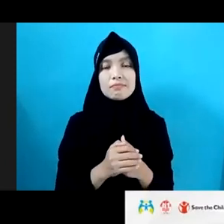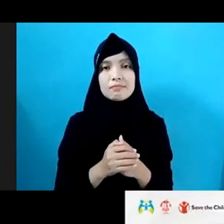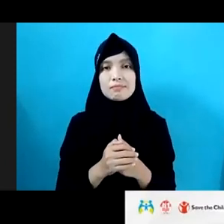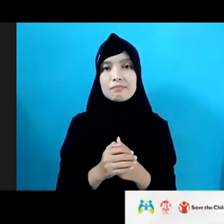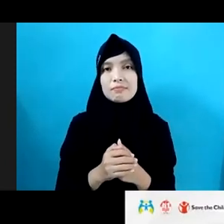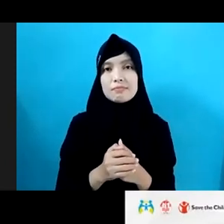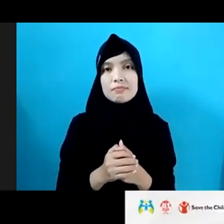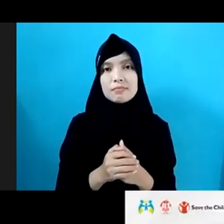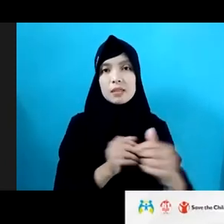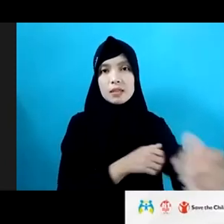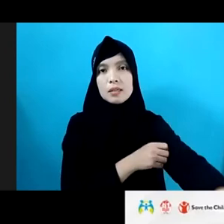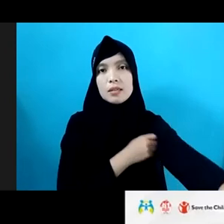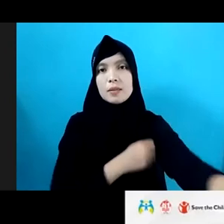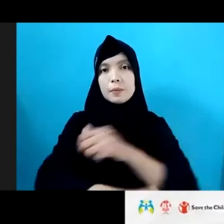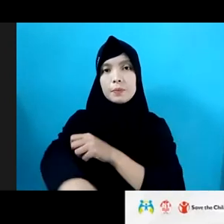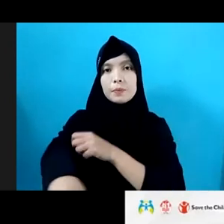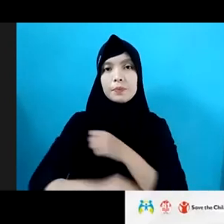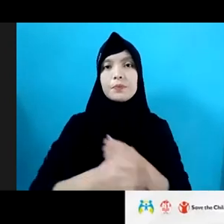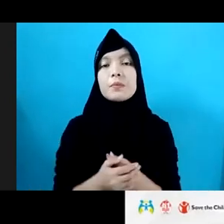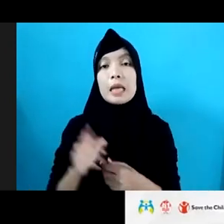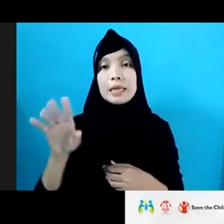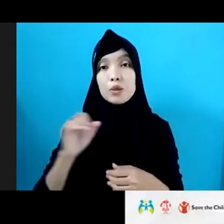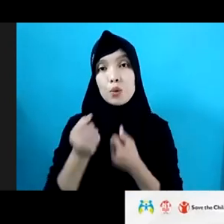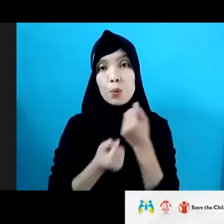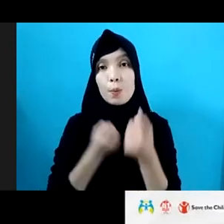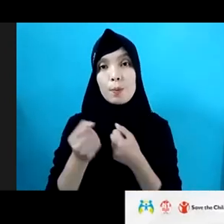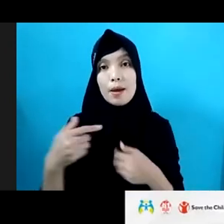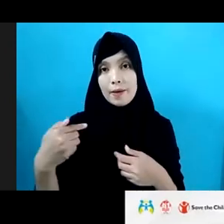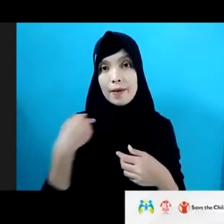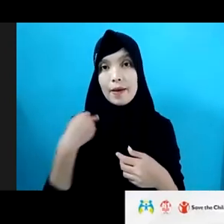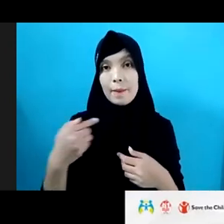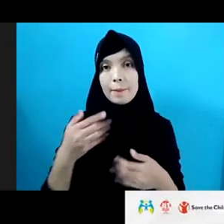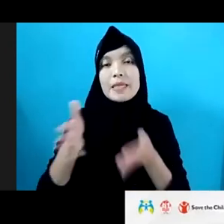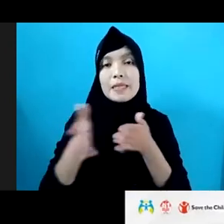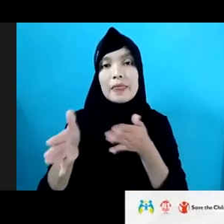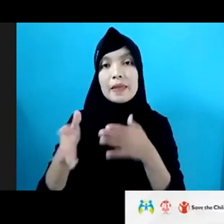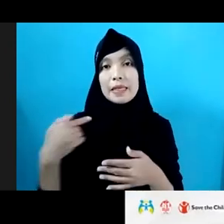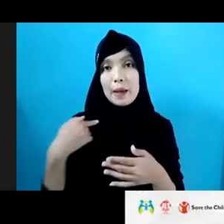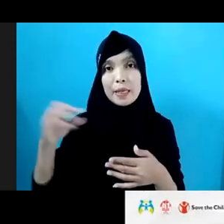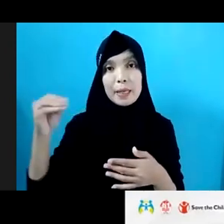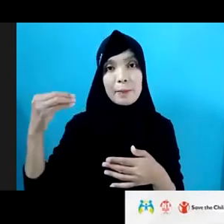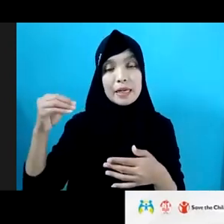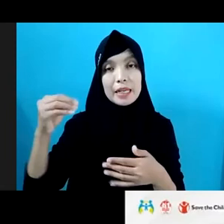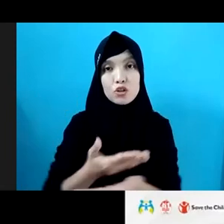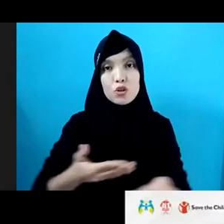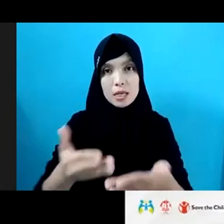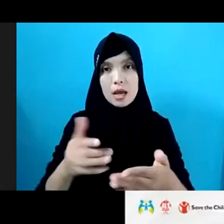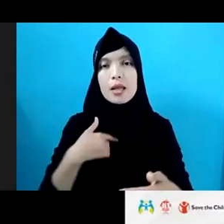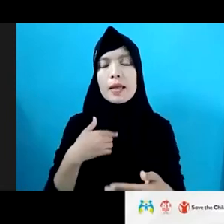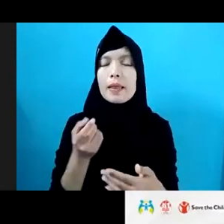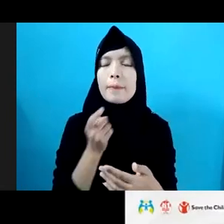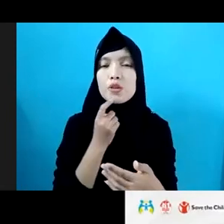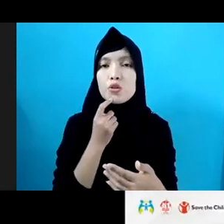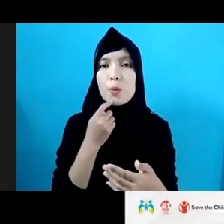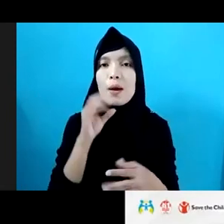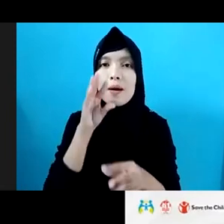ceritakan. Nah, jadi upaya kami, strategi yang kami lakukan adalah tadi, kami mencoba bicara